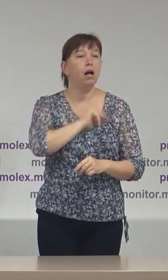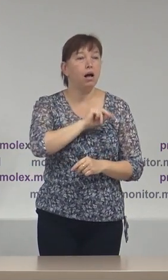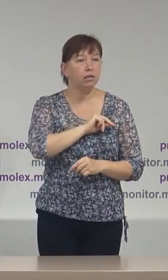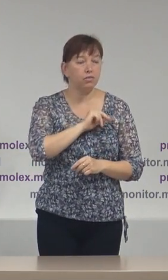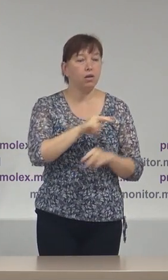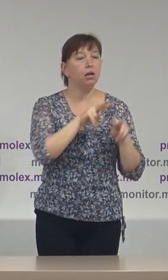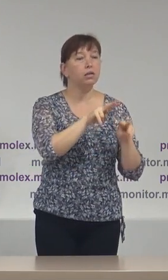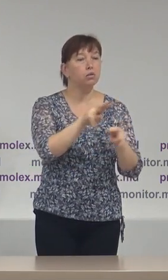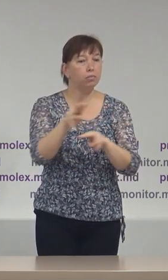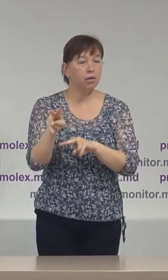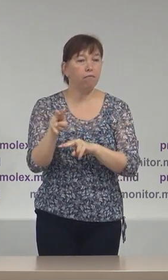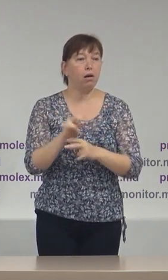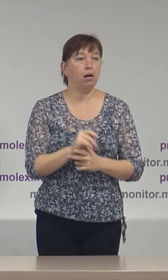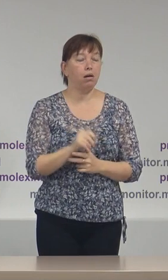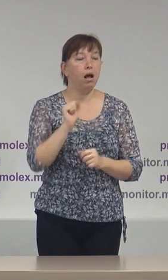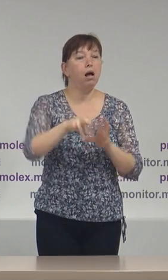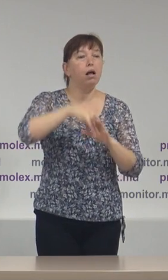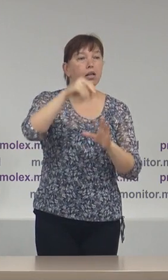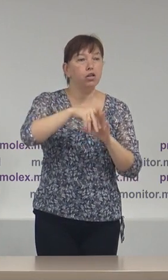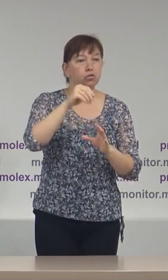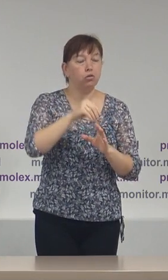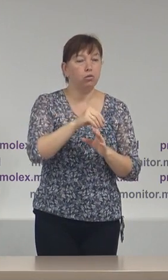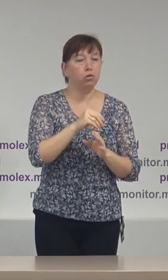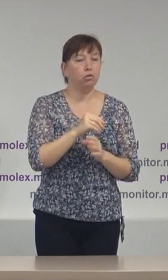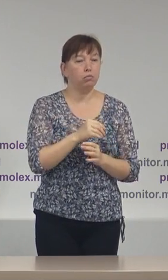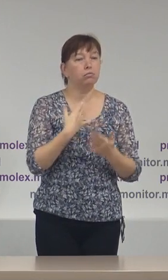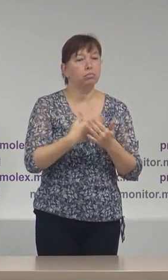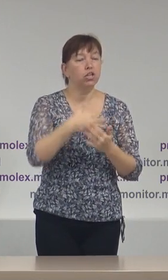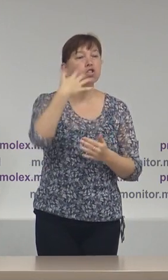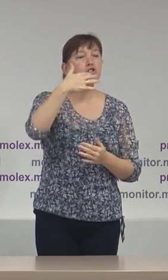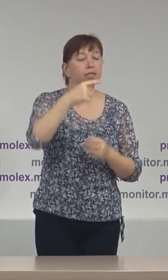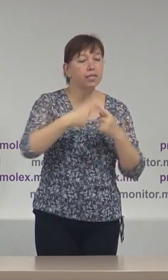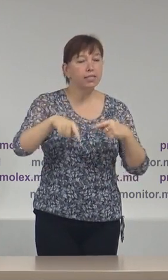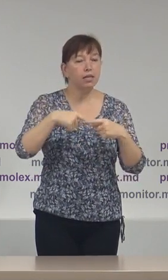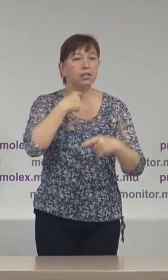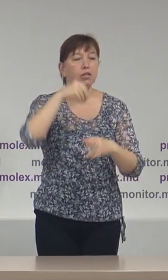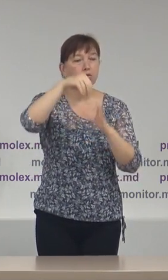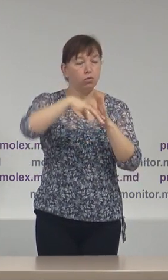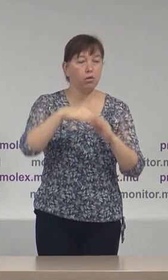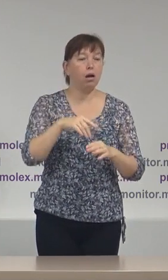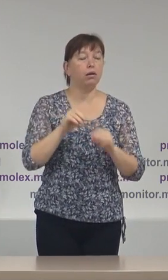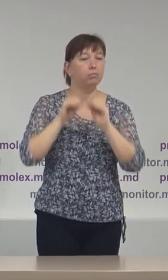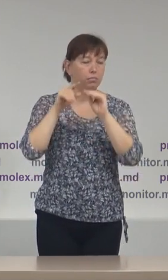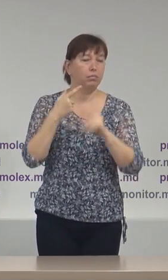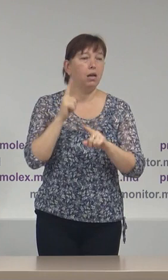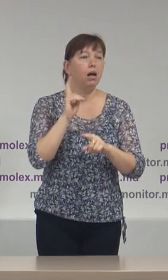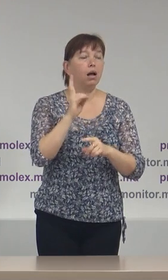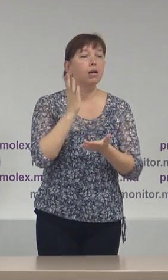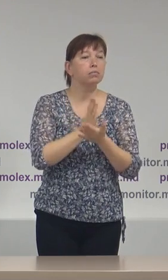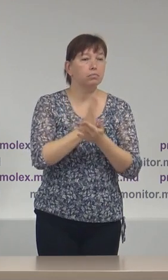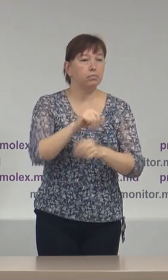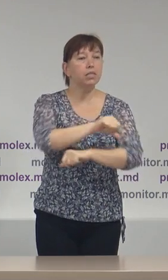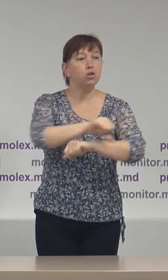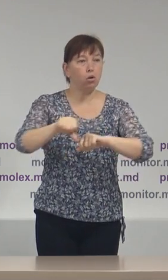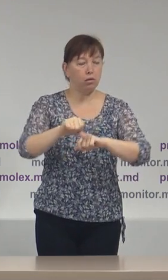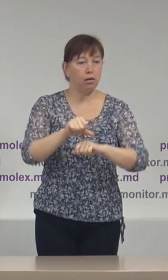observare a alegerilor în circa 50 de secții de votare constituite peste votare ale țării. Și, în ultimul